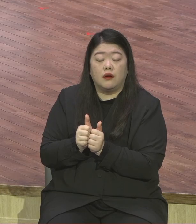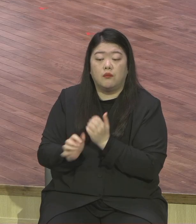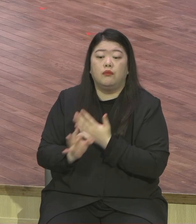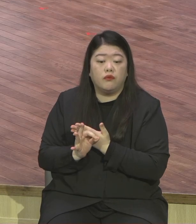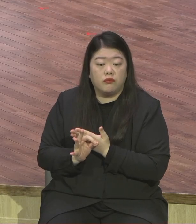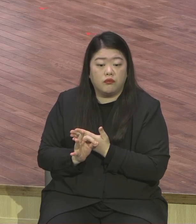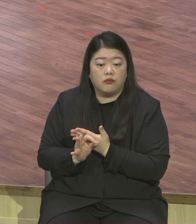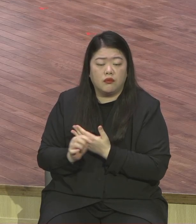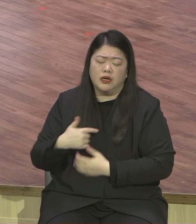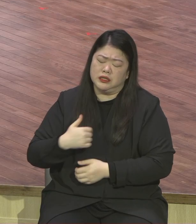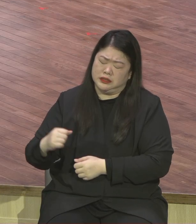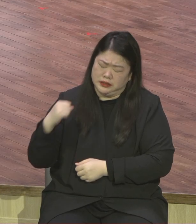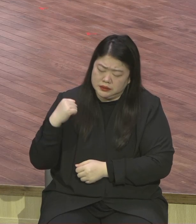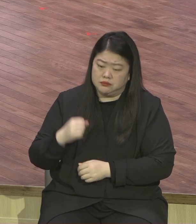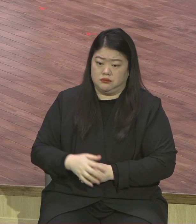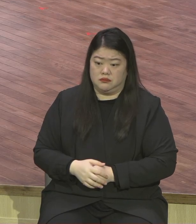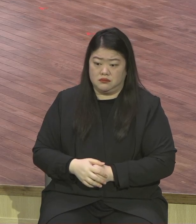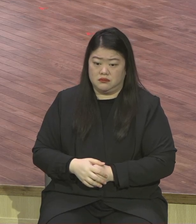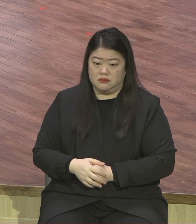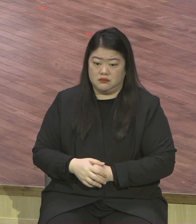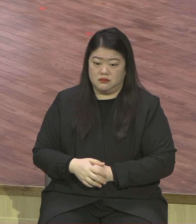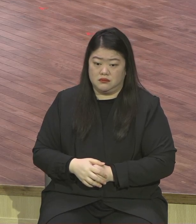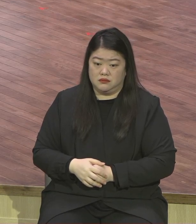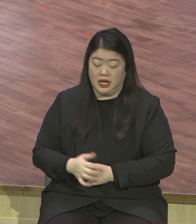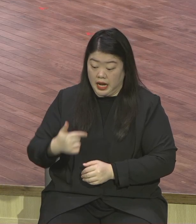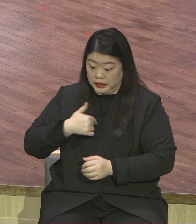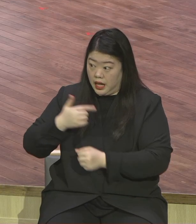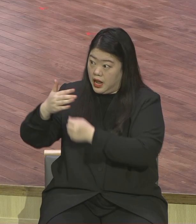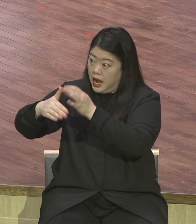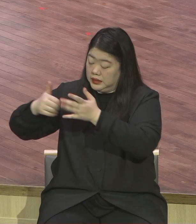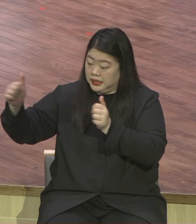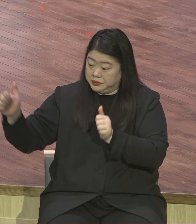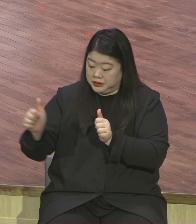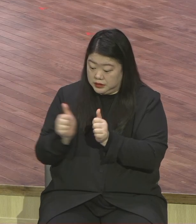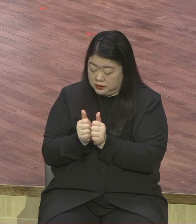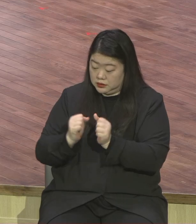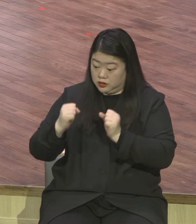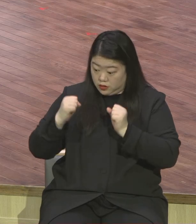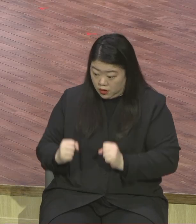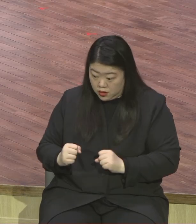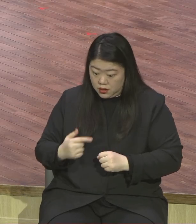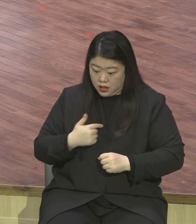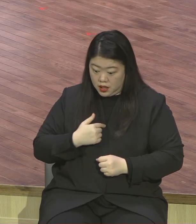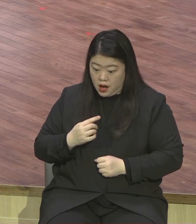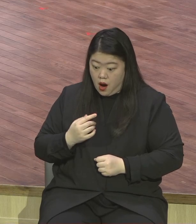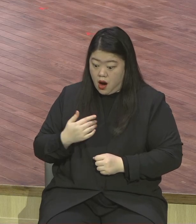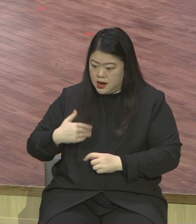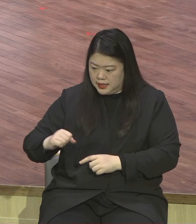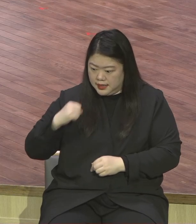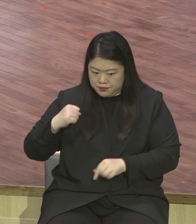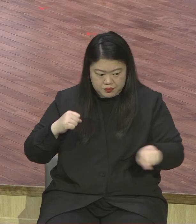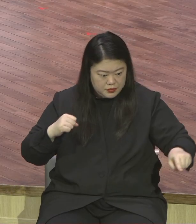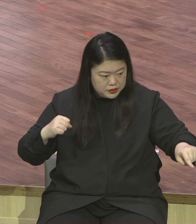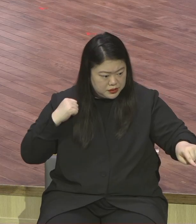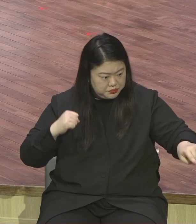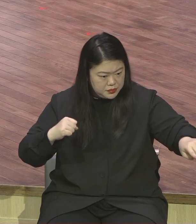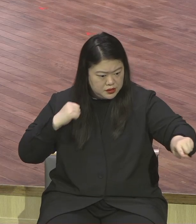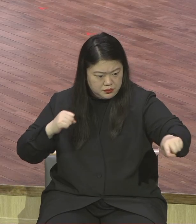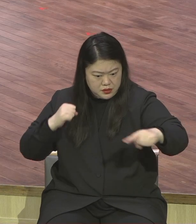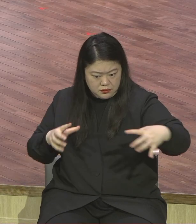공동체의 예원 은약 공동체의 은약을 성취하는 공동체 함께하기 때문에 가능한